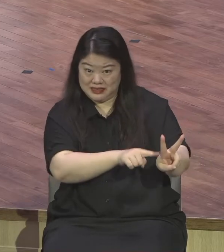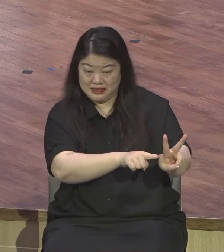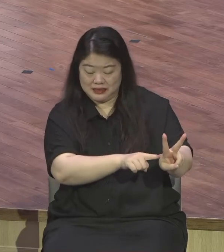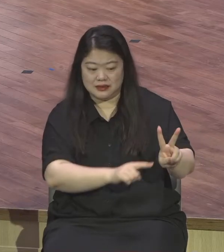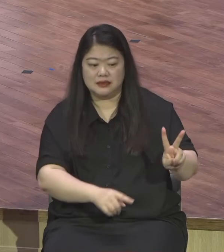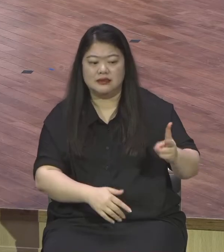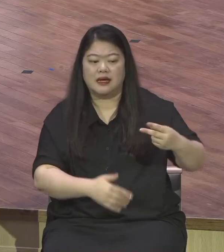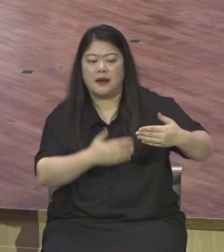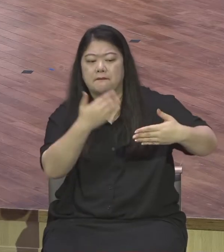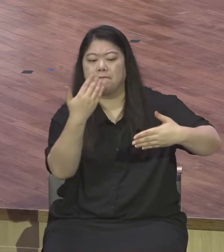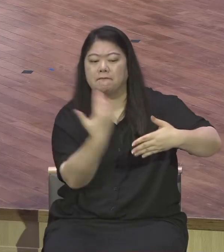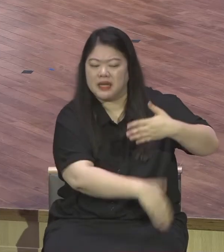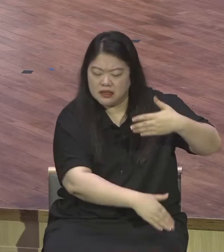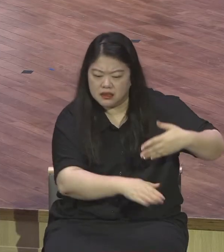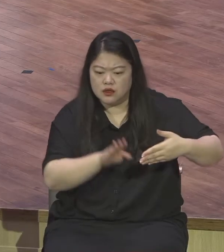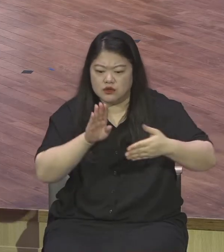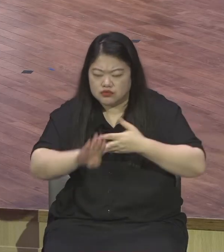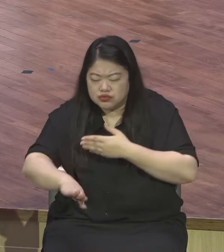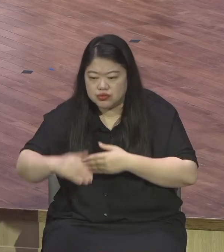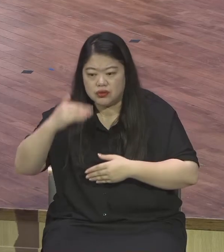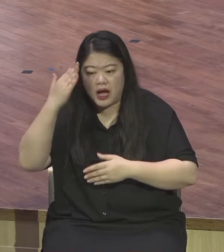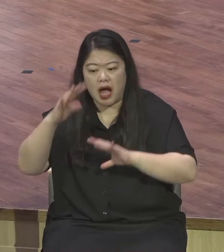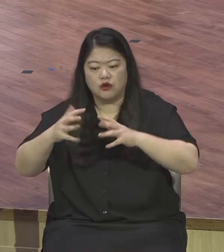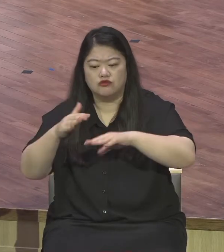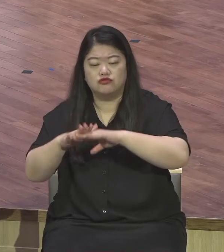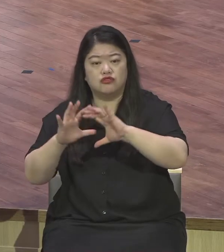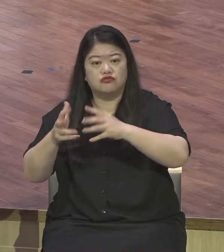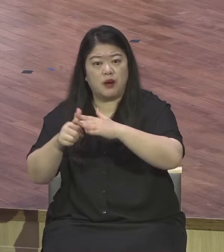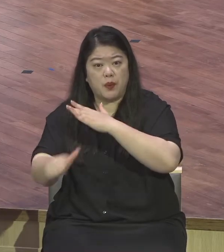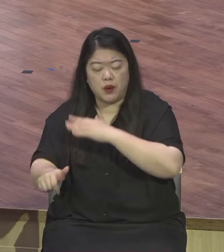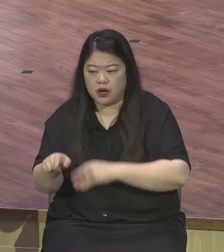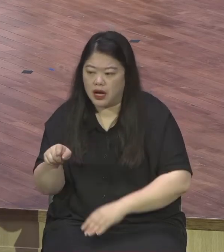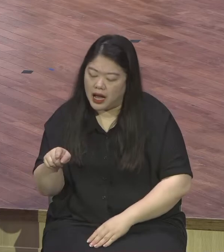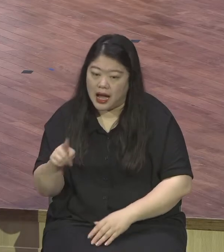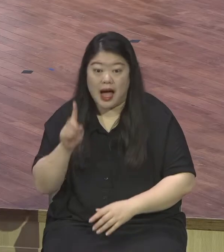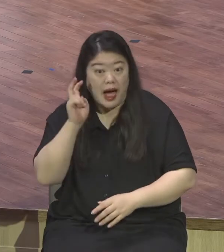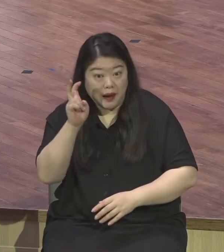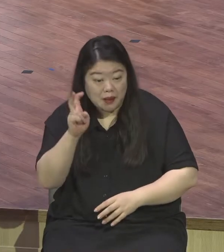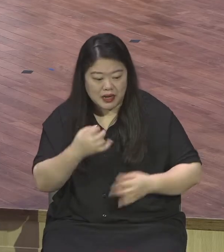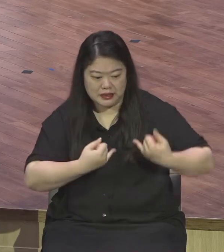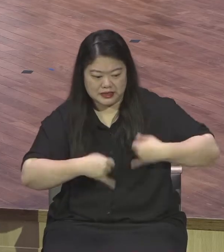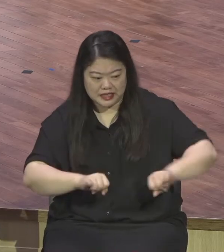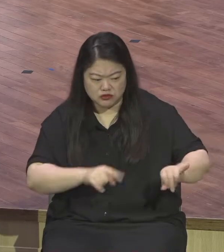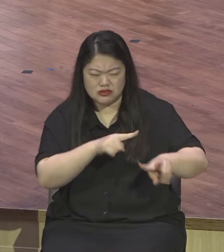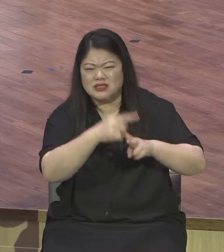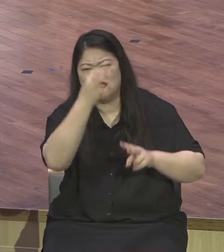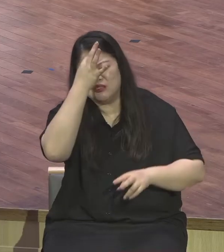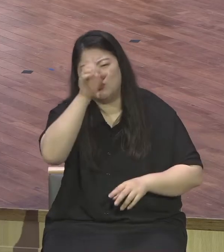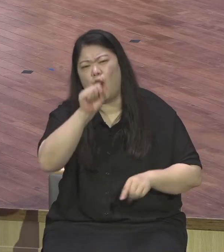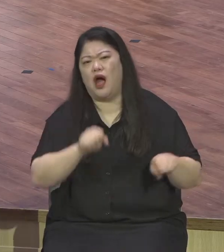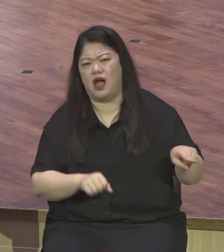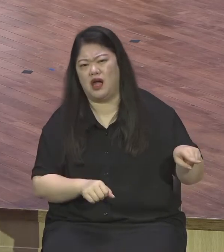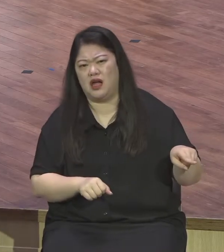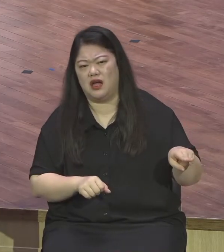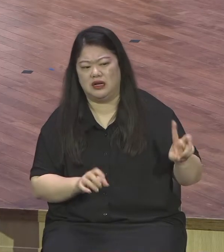전체적인 영향을 이겨버렸어요. 두리만 들어갔으면 가능성이 있었어요. 두리가 빠진 이런 상황